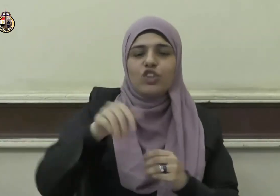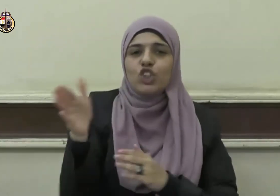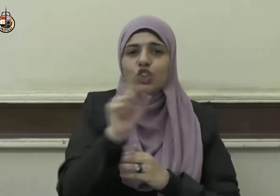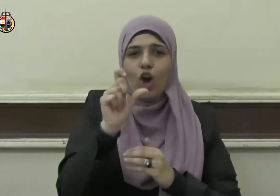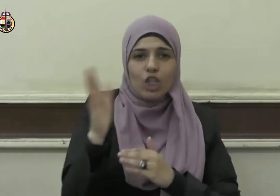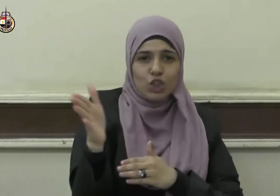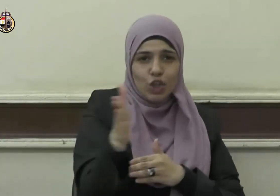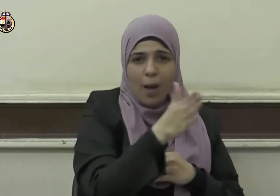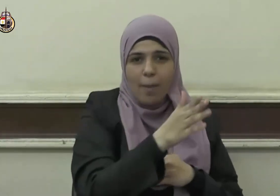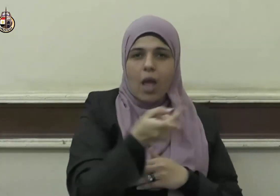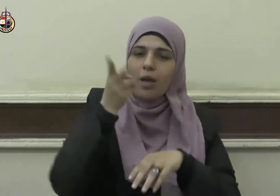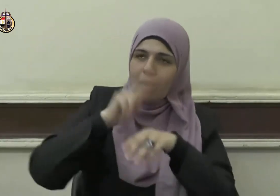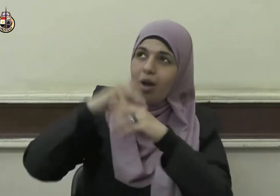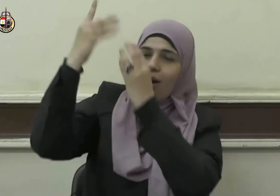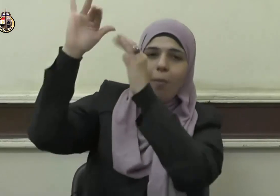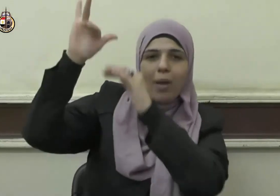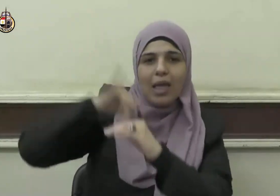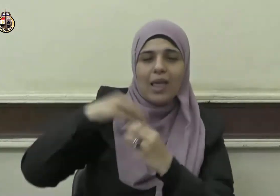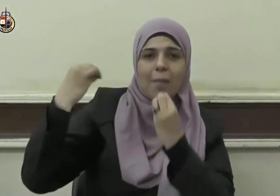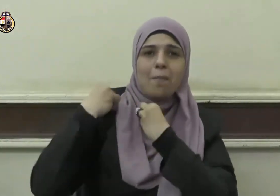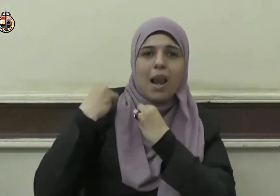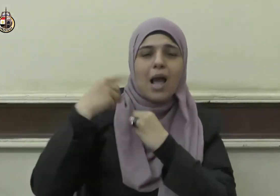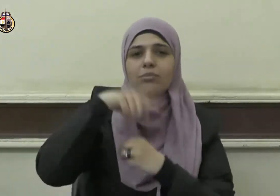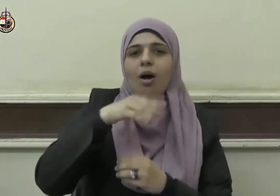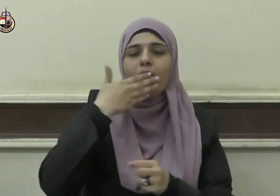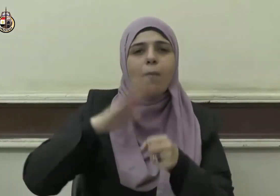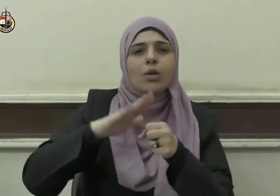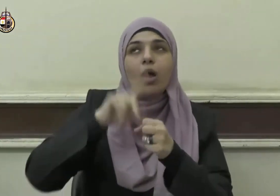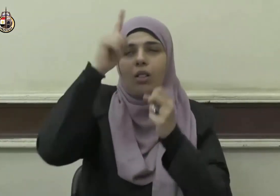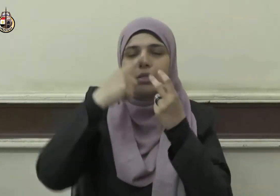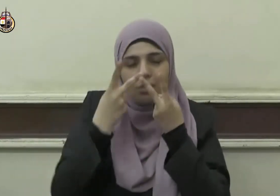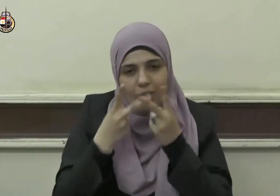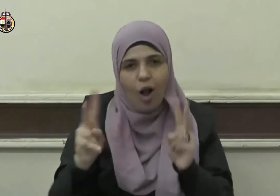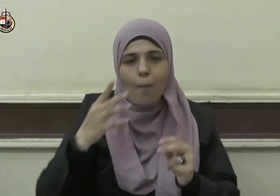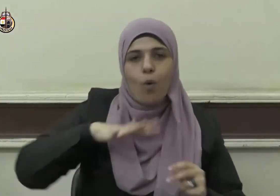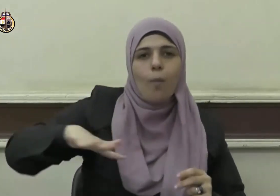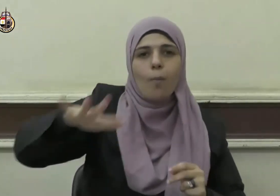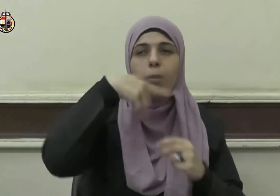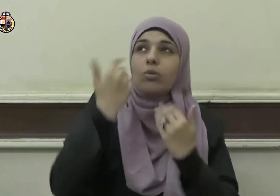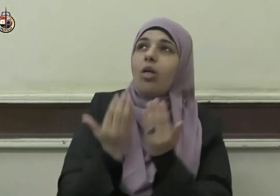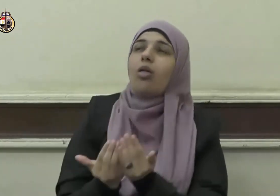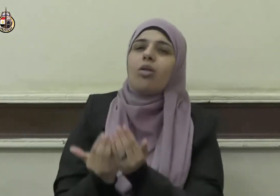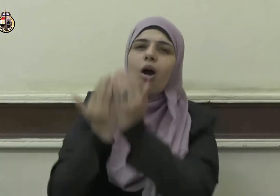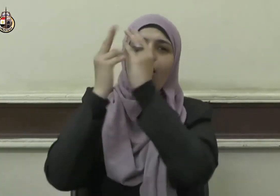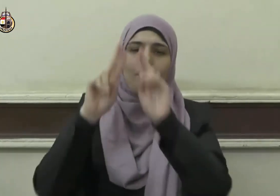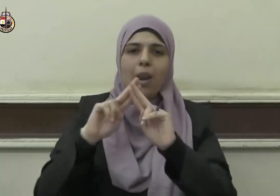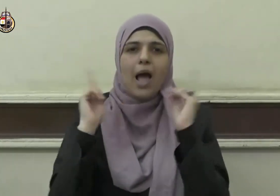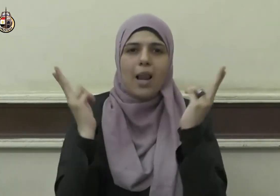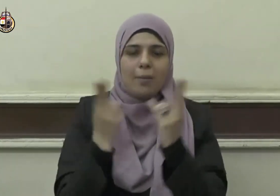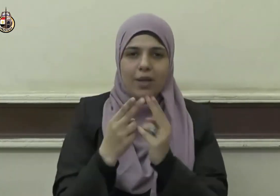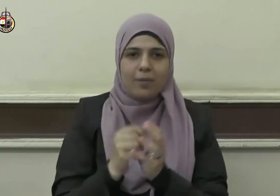وبلغنا قضان وتقبله منا يا رب العالمين وواصلت